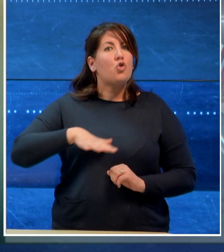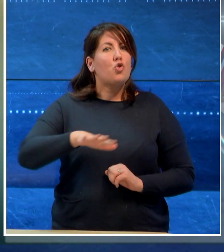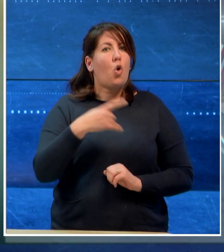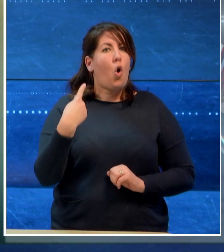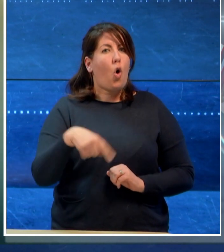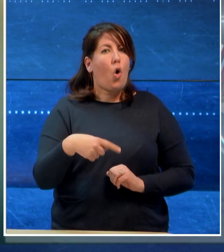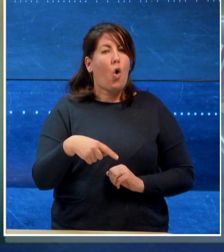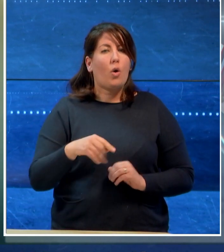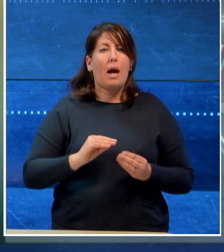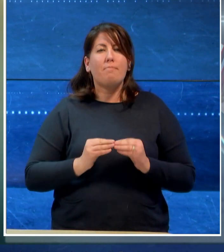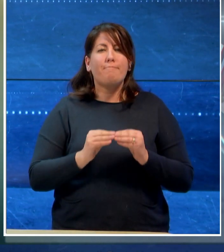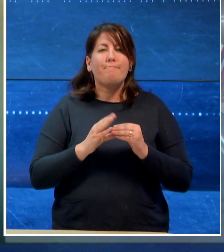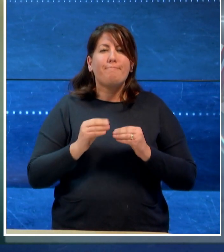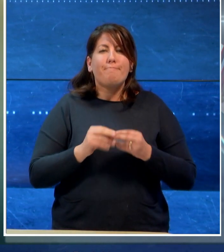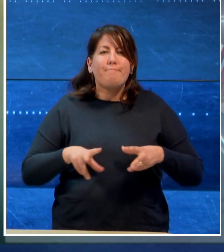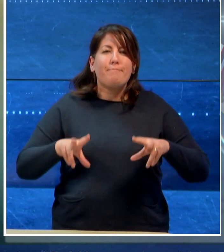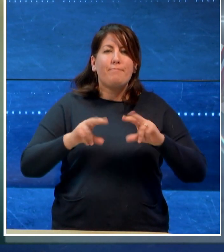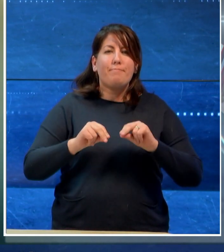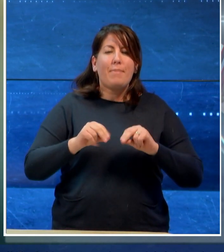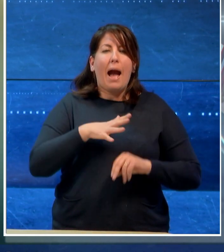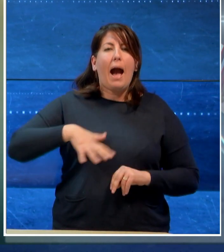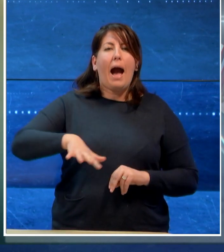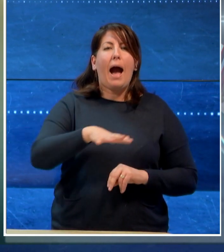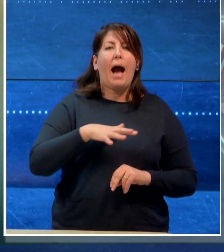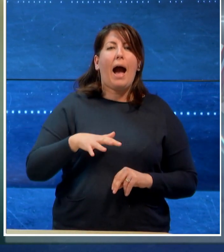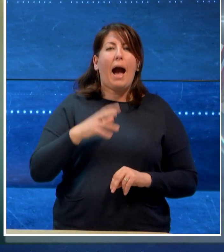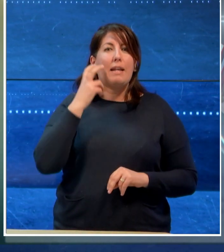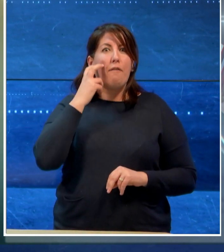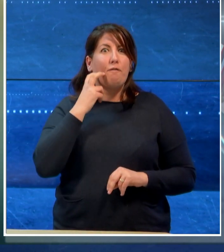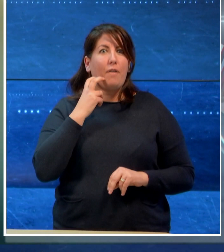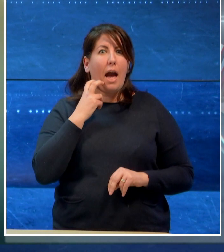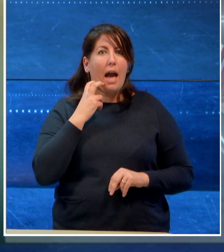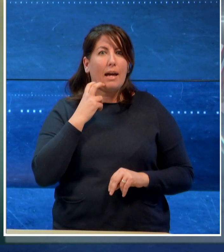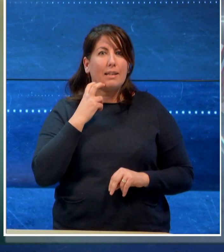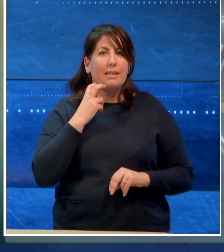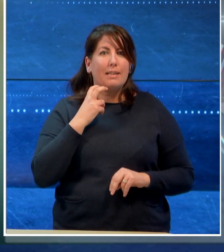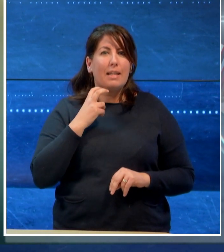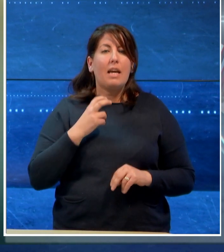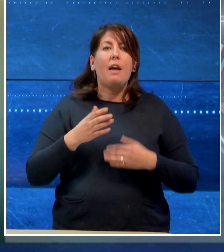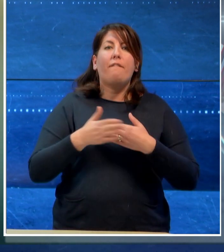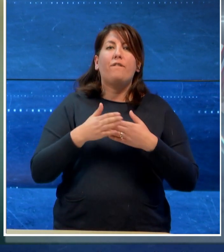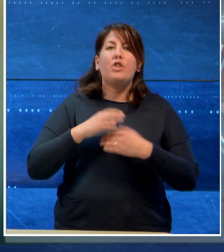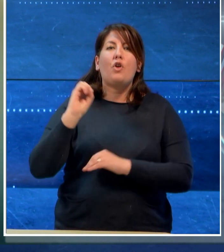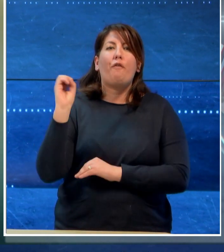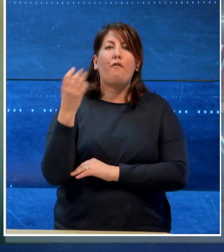rinnovata con aree verdi, una migliore fruizione della zona del faro,